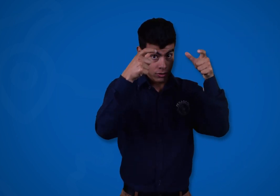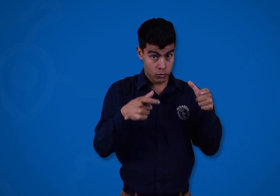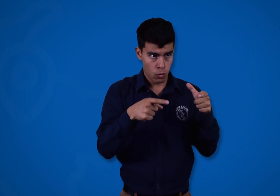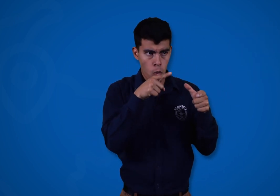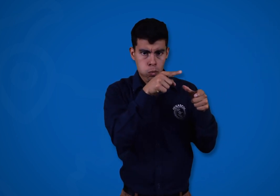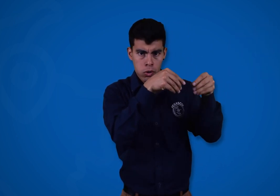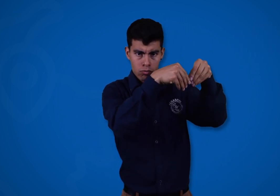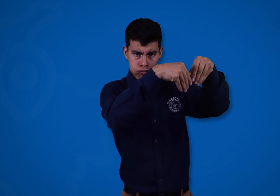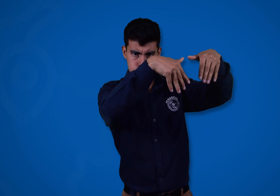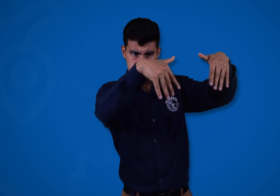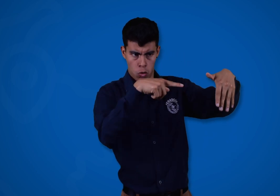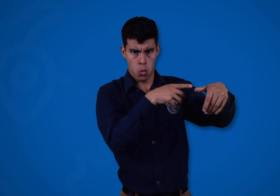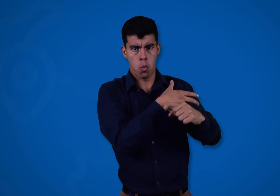desempeñar. Por ejemplo,